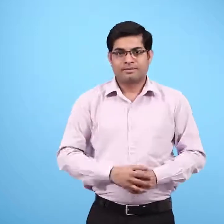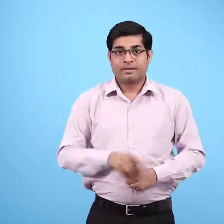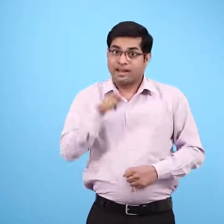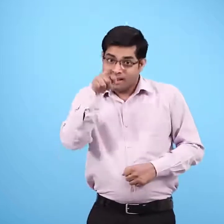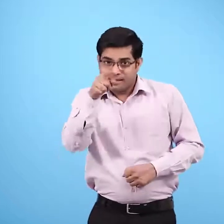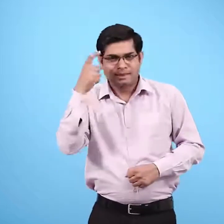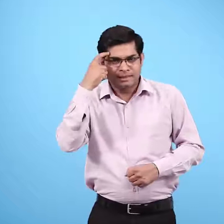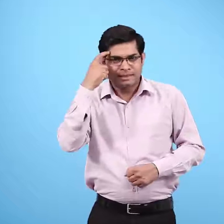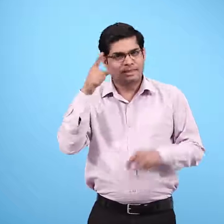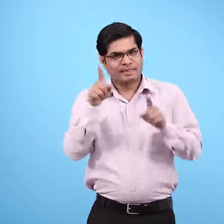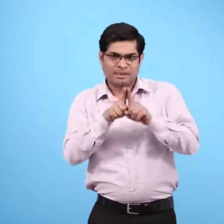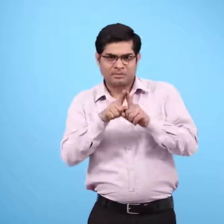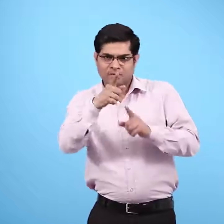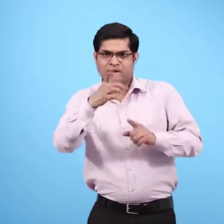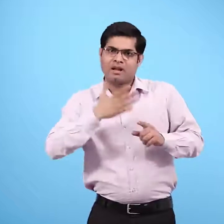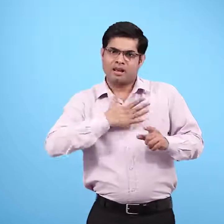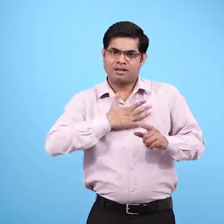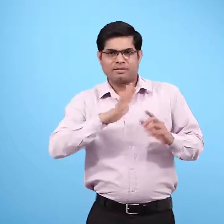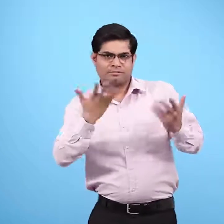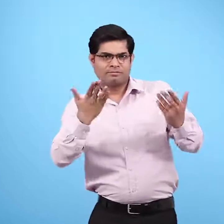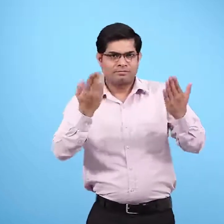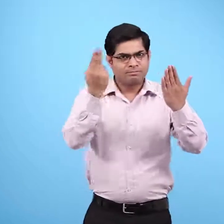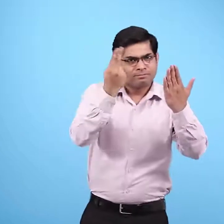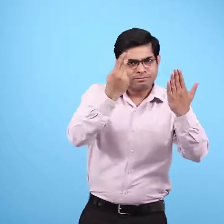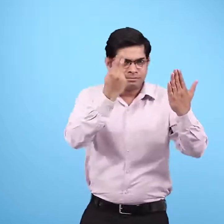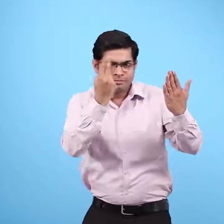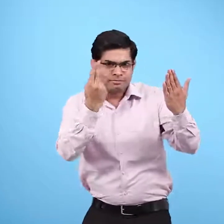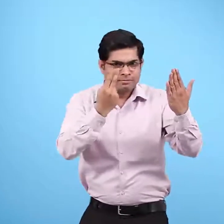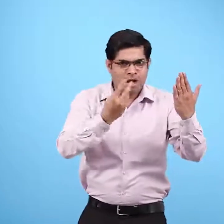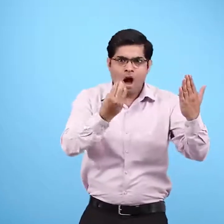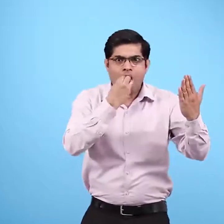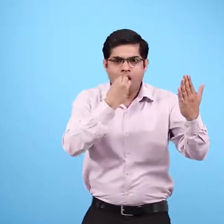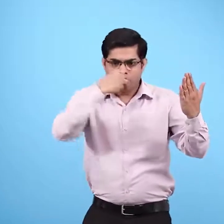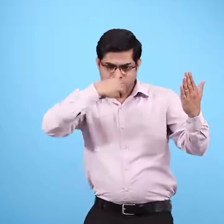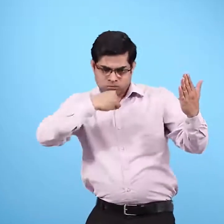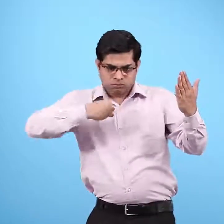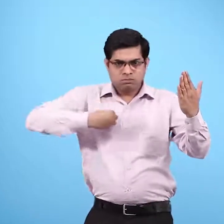खाना जाने का रास्ता अपने मन से बनाओ अपने साथी का चितर भी देखो